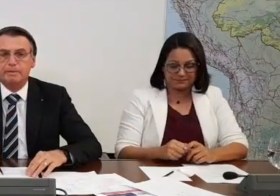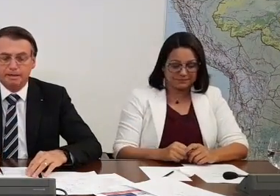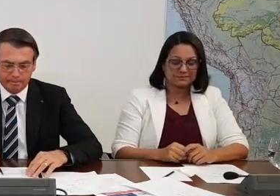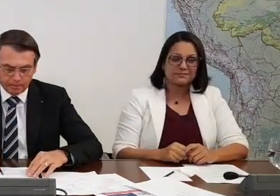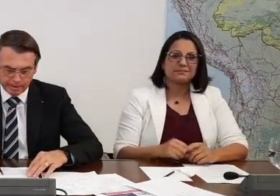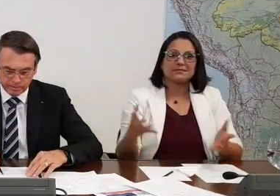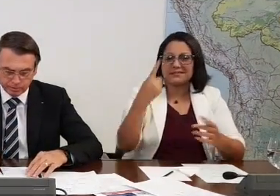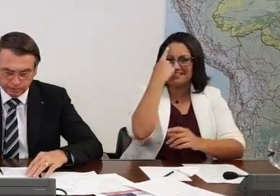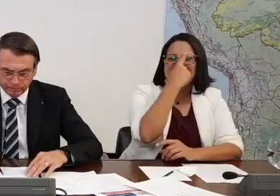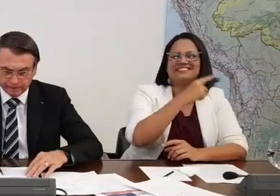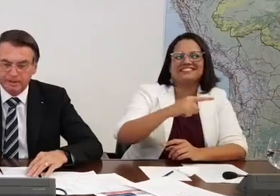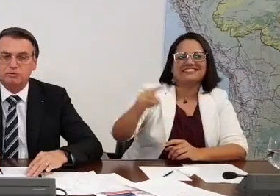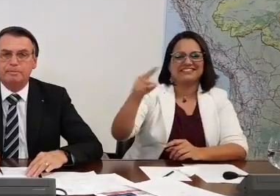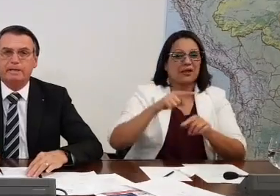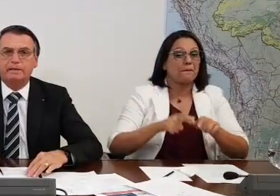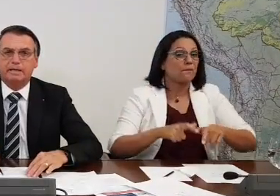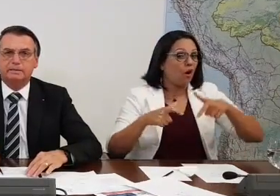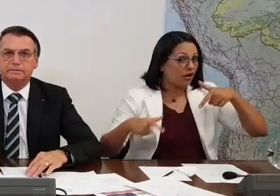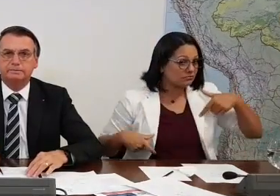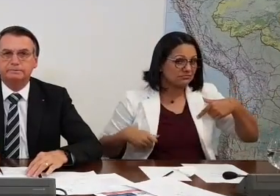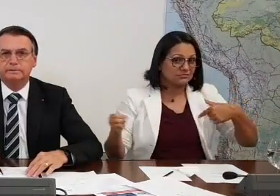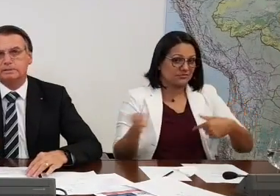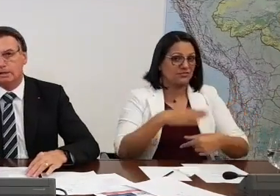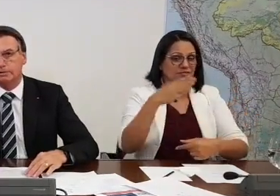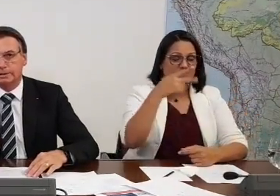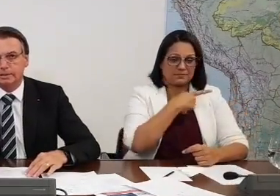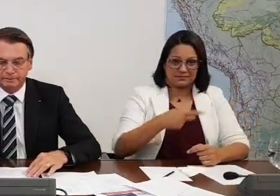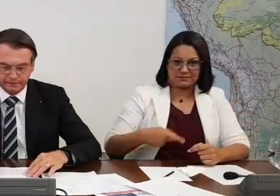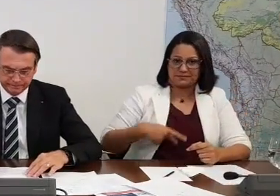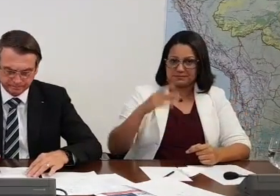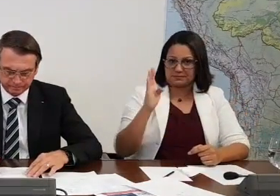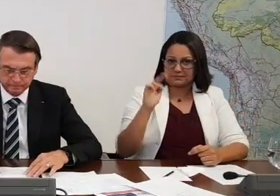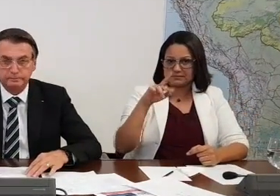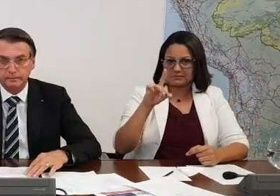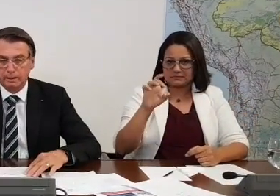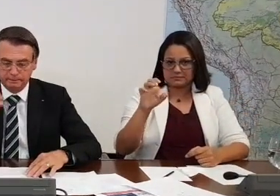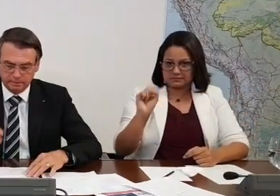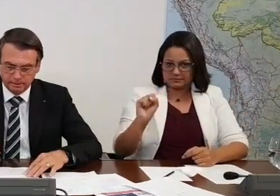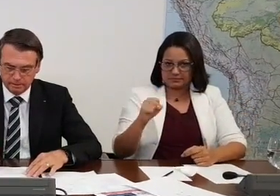Tivemos semana a posse do novo presidente do BNDES. Saiu o Joaquim Levy.